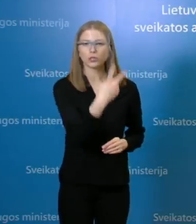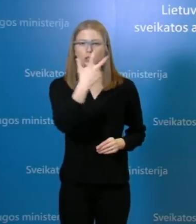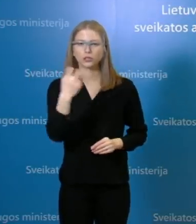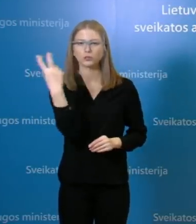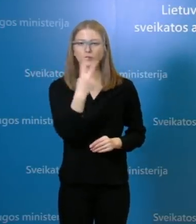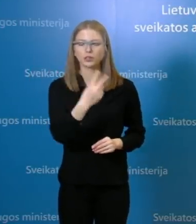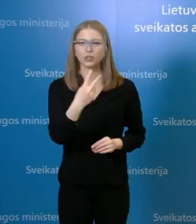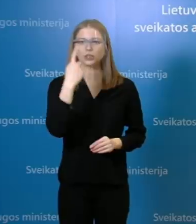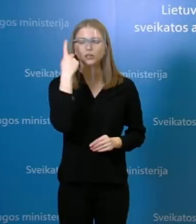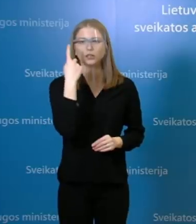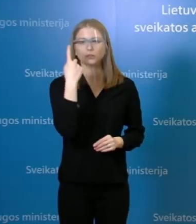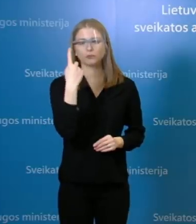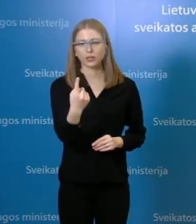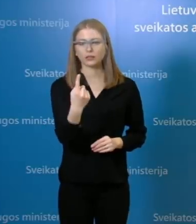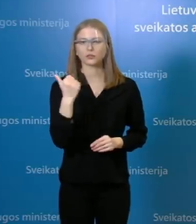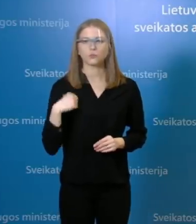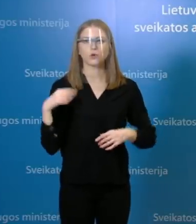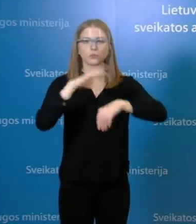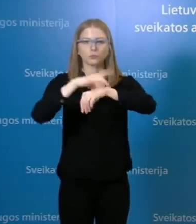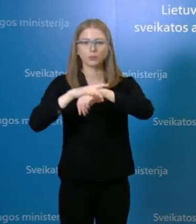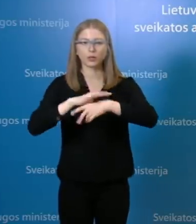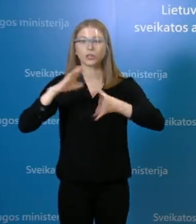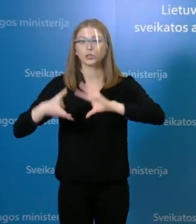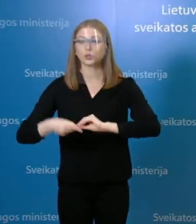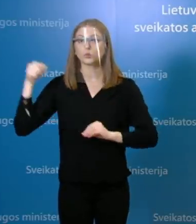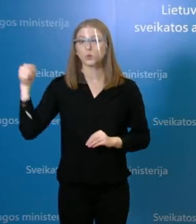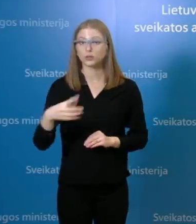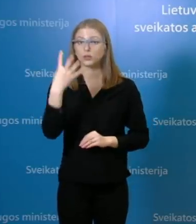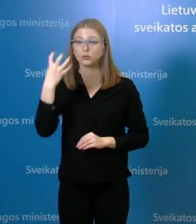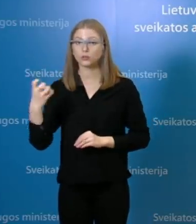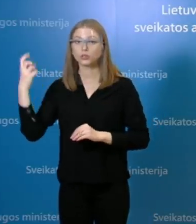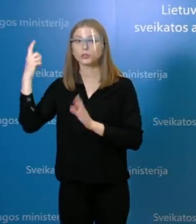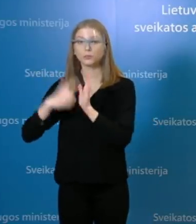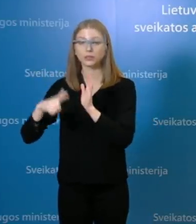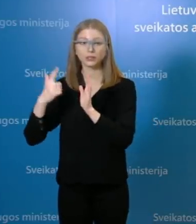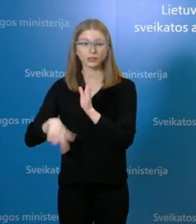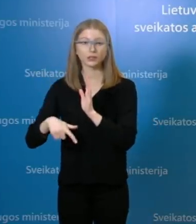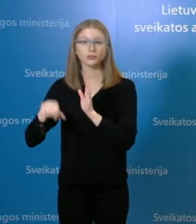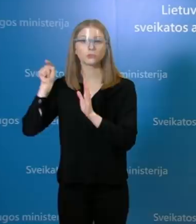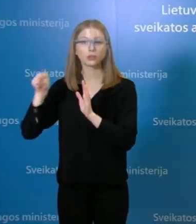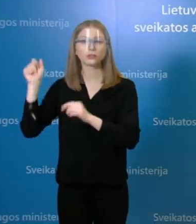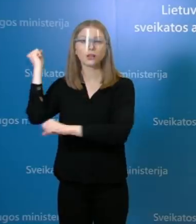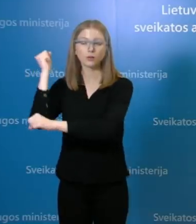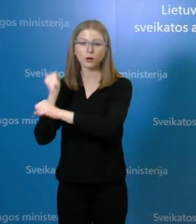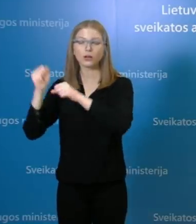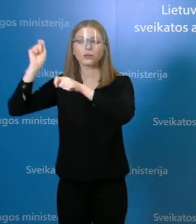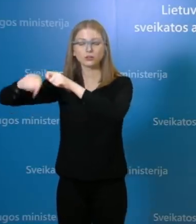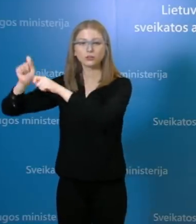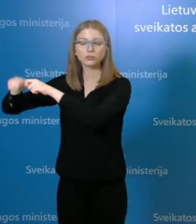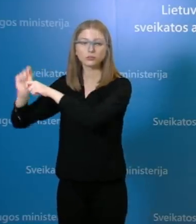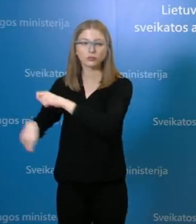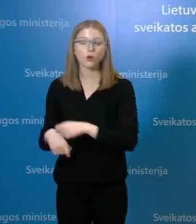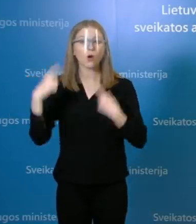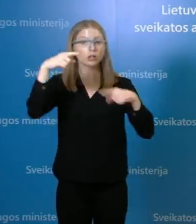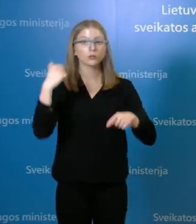Iš viso įsteigos pateiktame sąrašė yra 1407 darbuotojai. 75 darbuotojams tyrimas nebuvo atliktas dėl